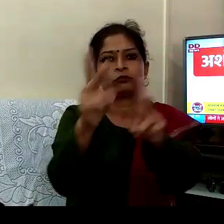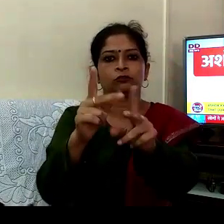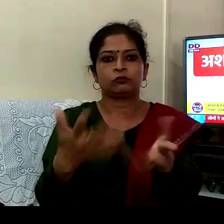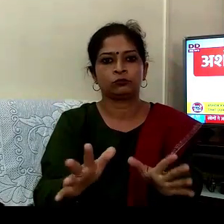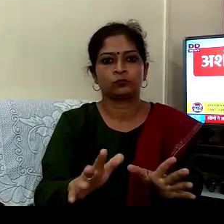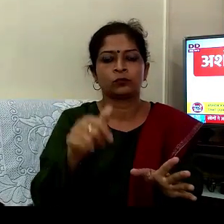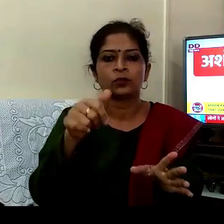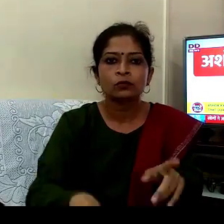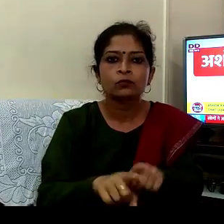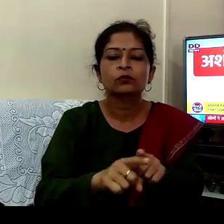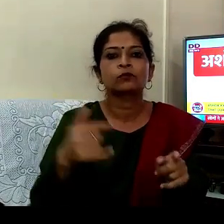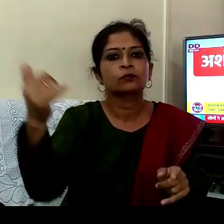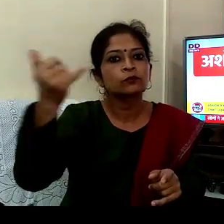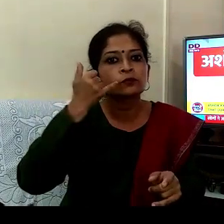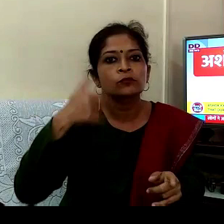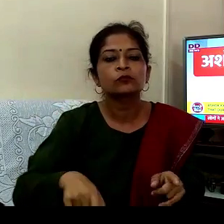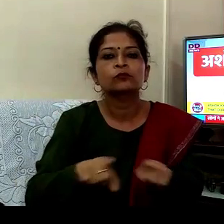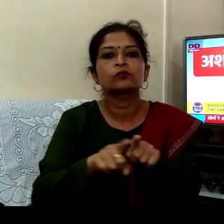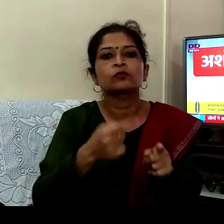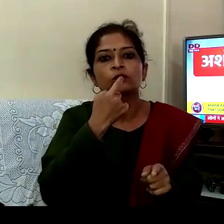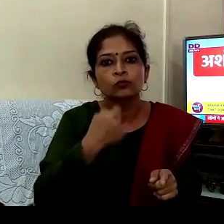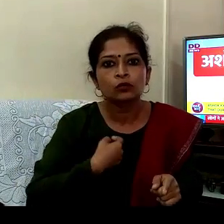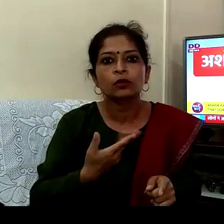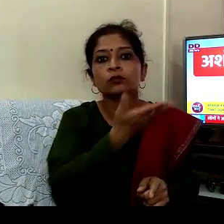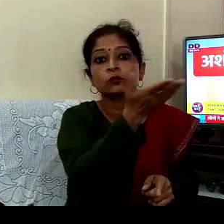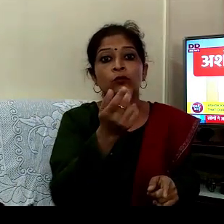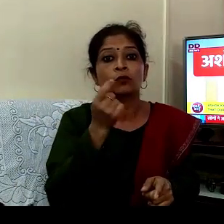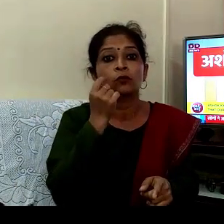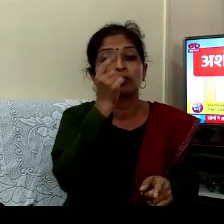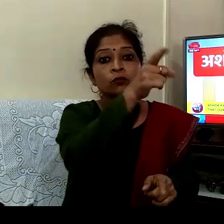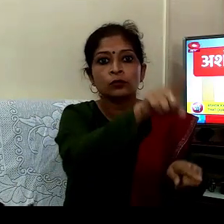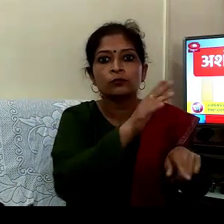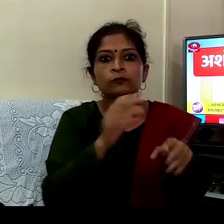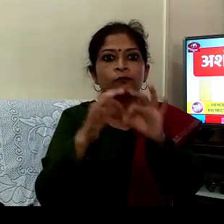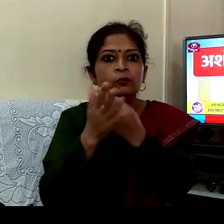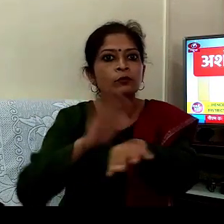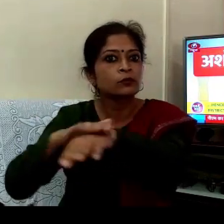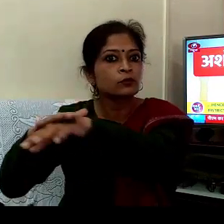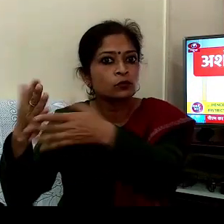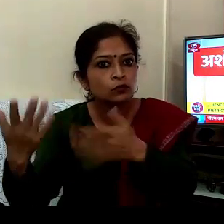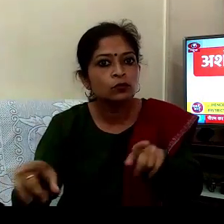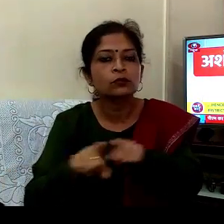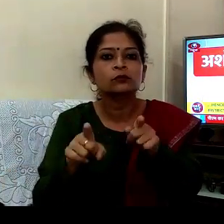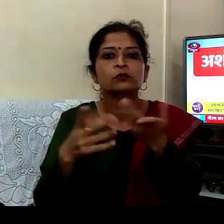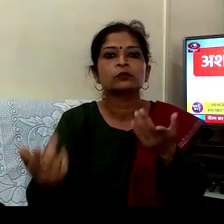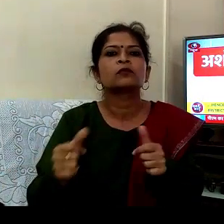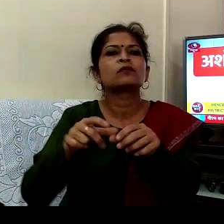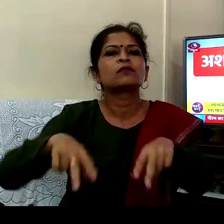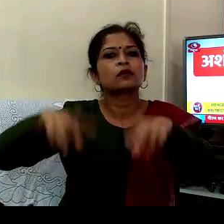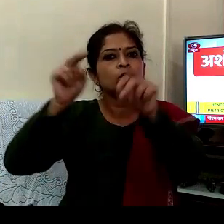فون آیا کہ آپ کے ساتھ گئے تا آپ ٹیسٹ کرائے تو دوڑوں بیچے چلے گے ٹیسٹ کرائے نہیں آگرہ جسٹی ہسپیٹل